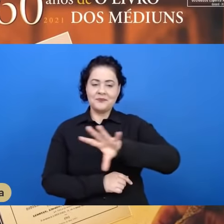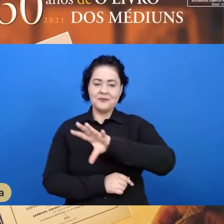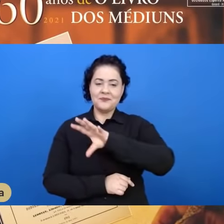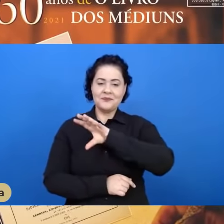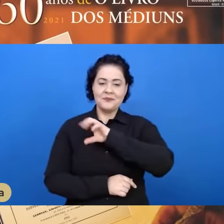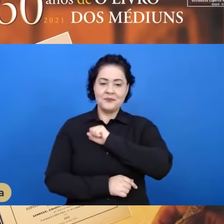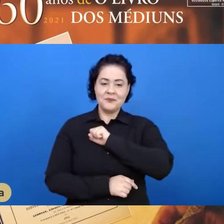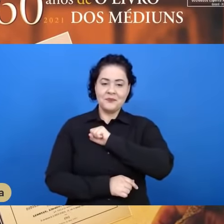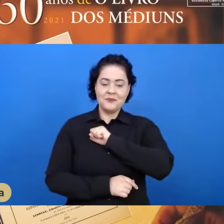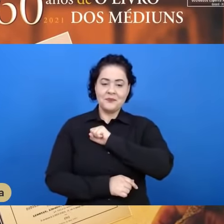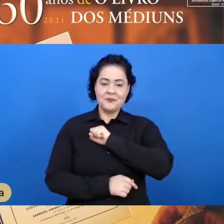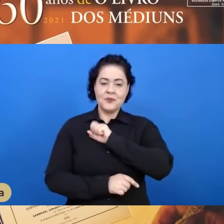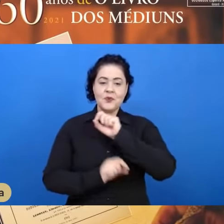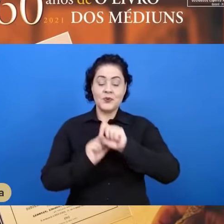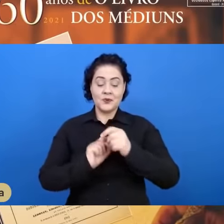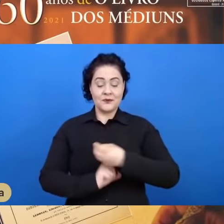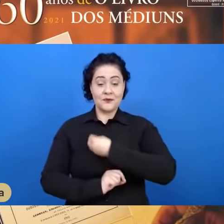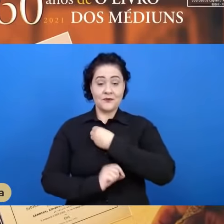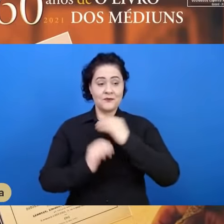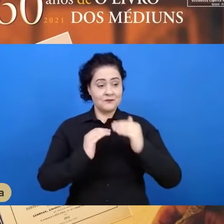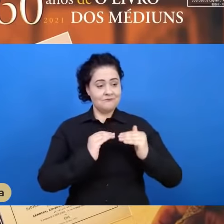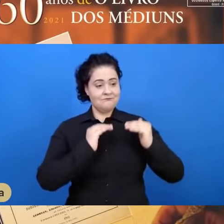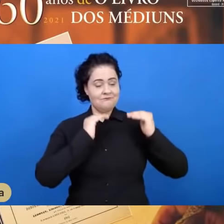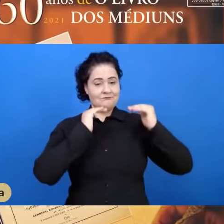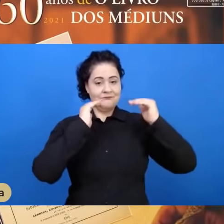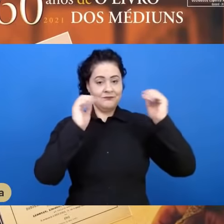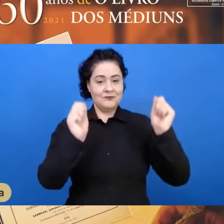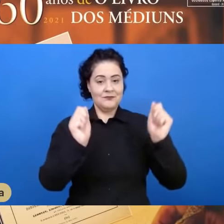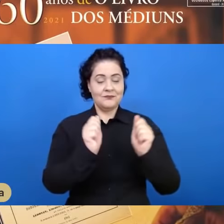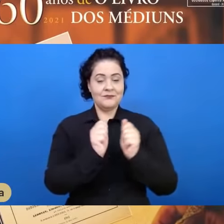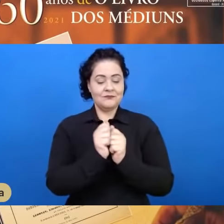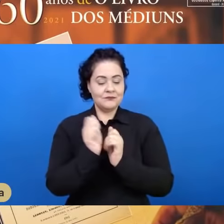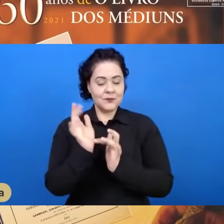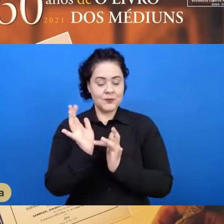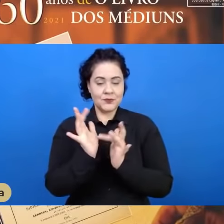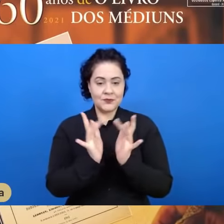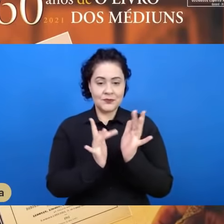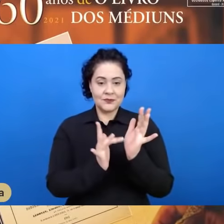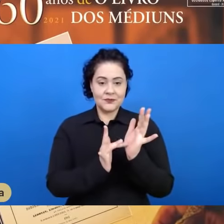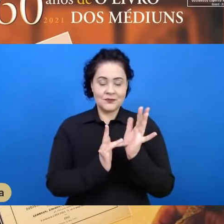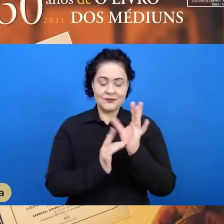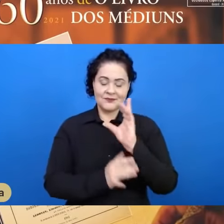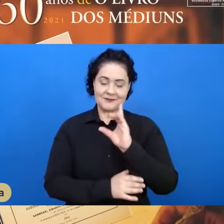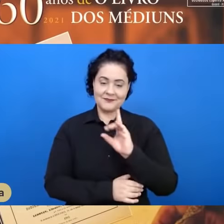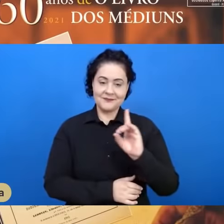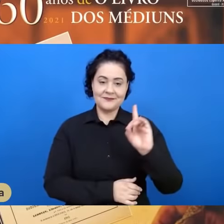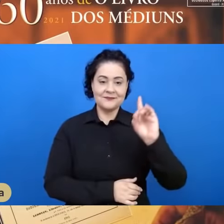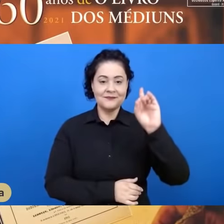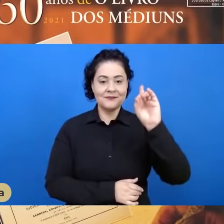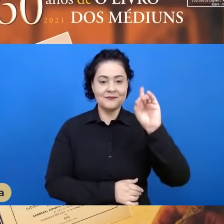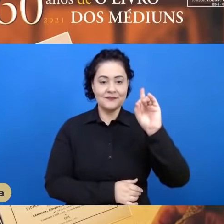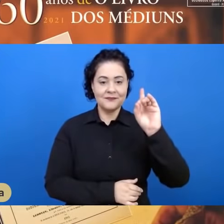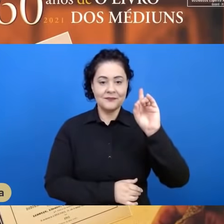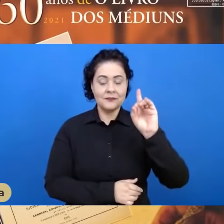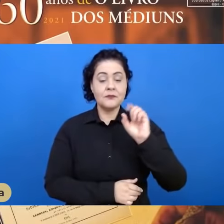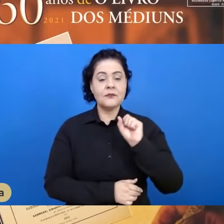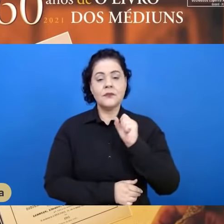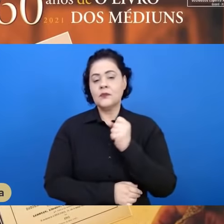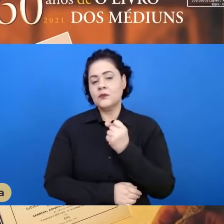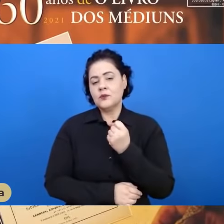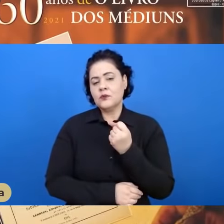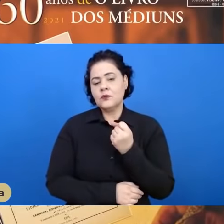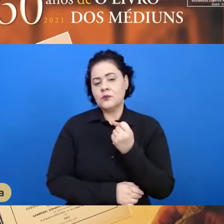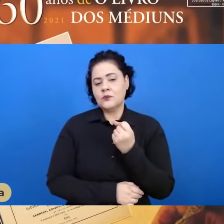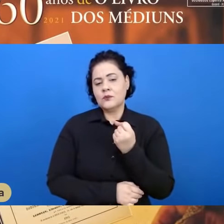forças superiores da vida de Jesus, de Deus. Quanto lhe custou